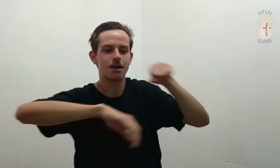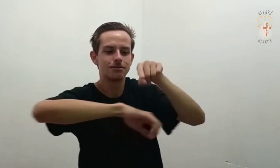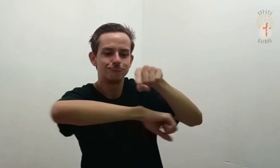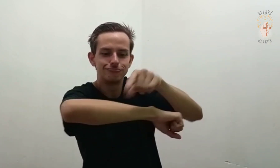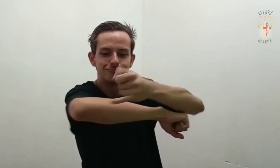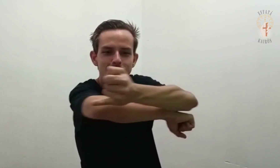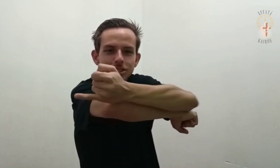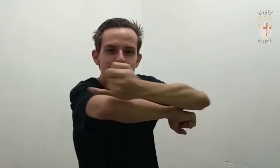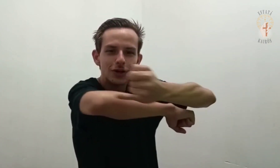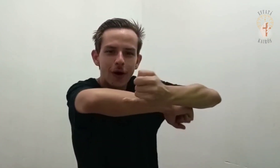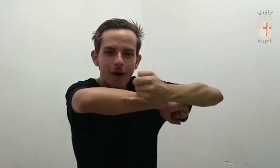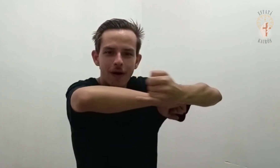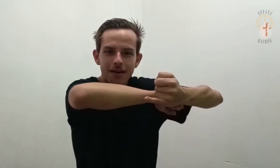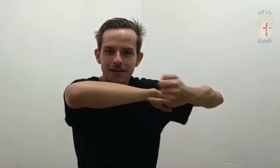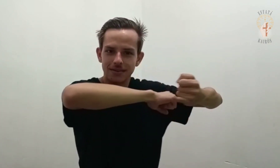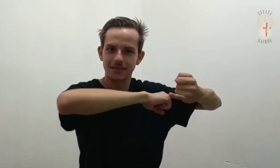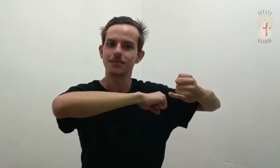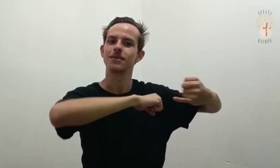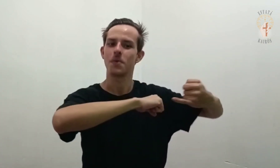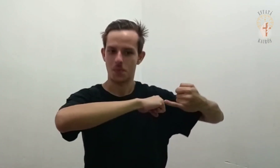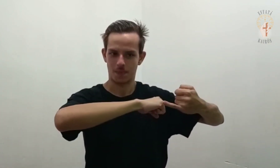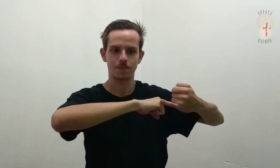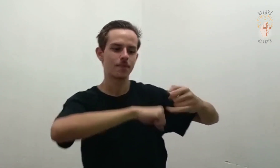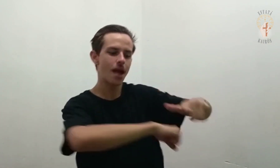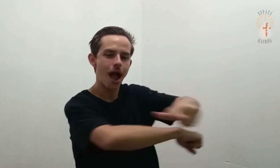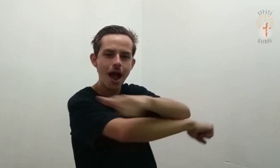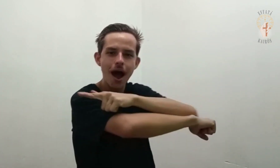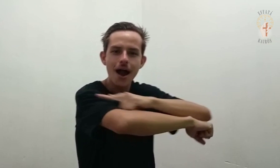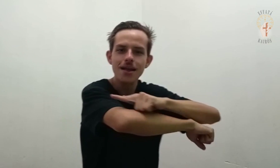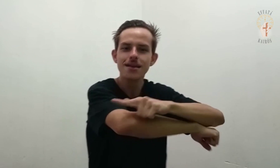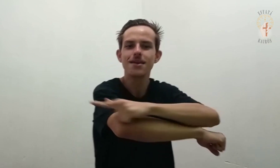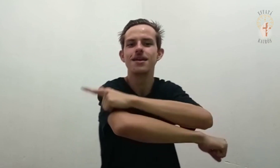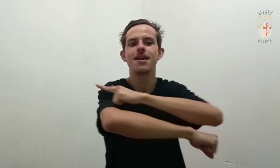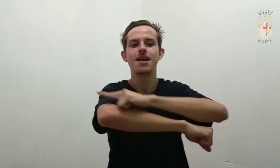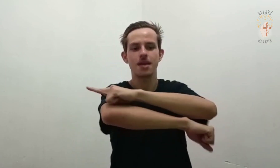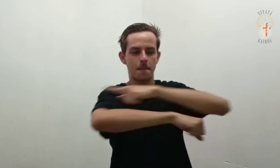e da Galiléia das nações.